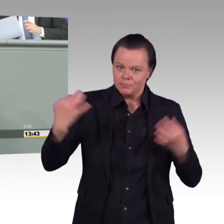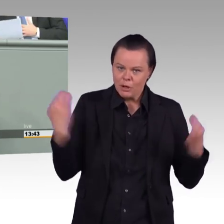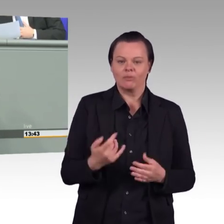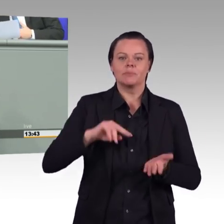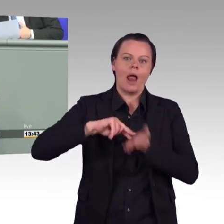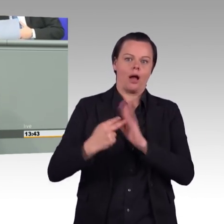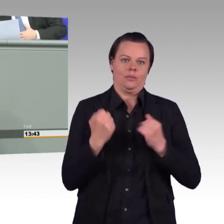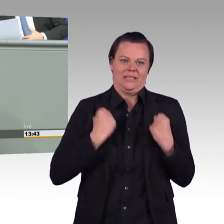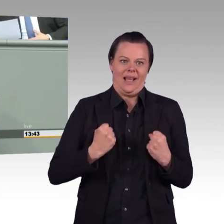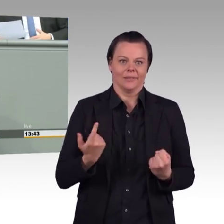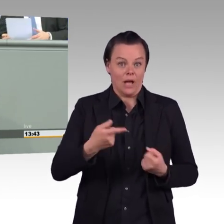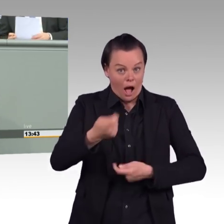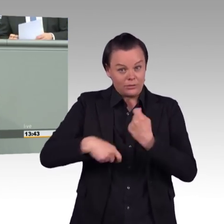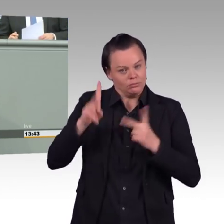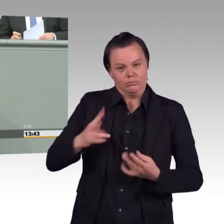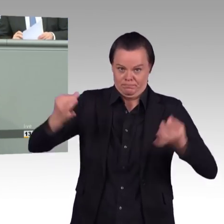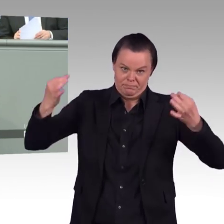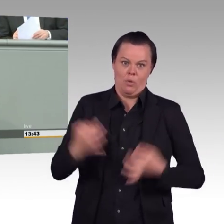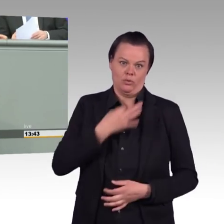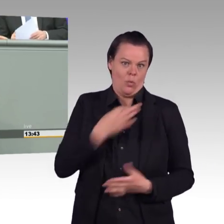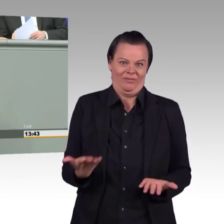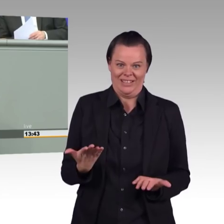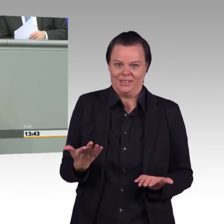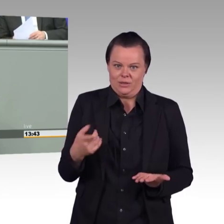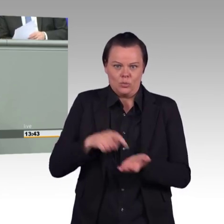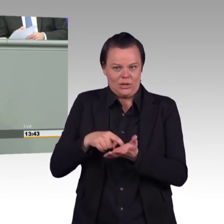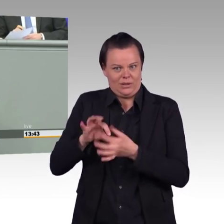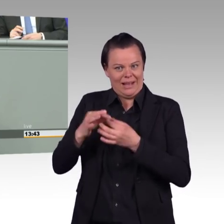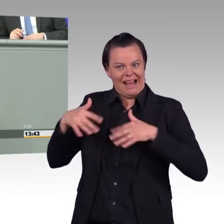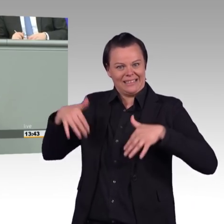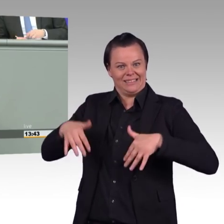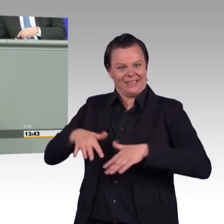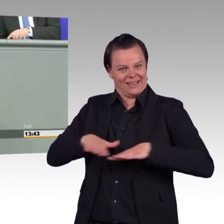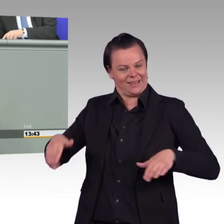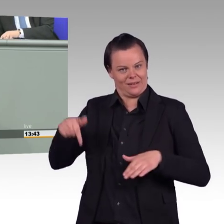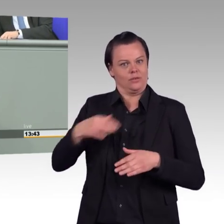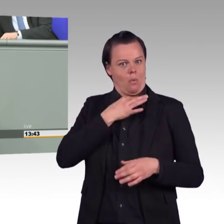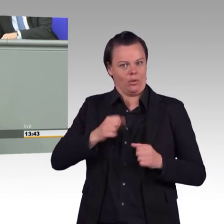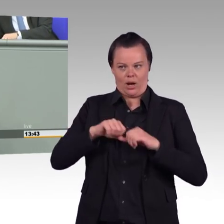Planwirtschaft, sondern das ist Planungssicherheit, das ist Förderung von strukturschwachen Regionen. Das müssen wir machen.